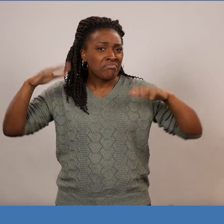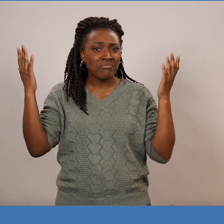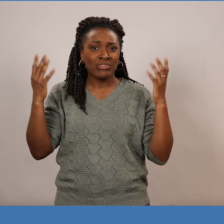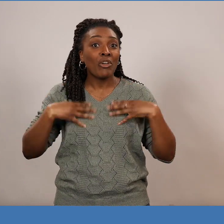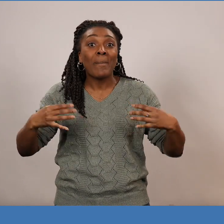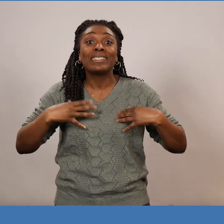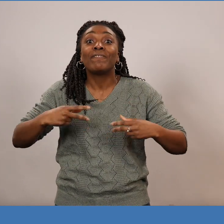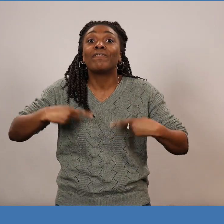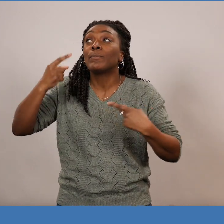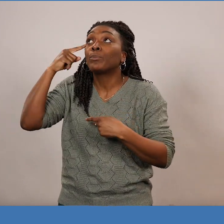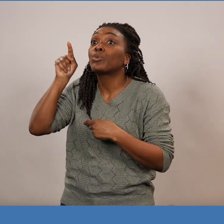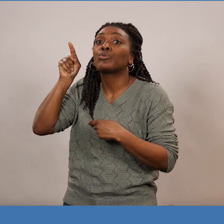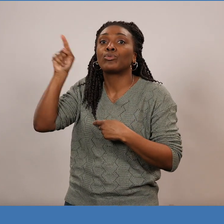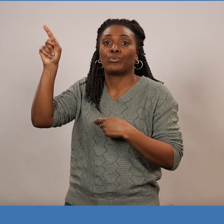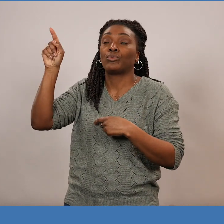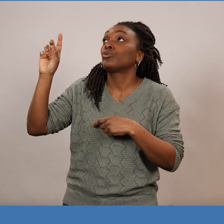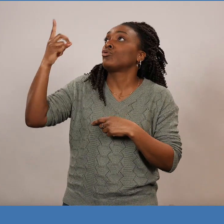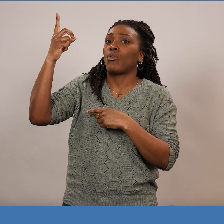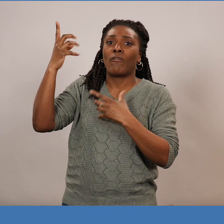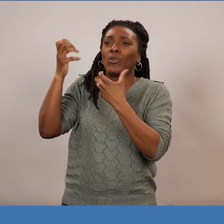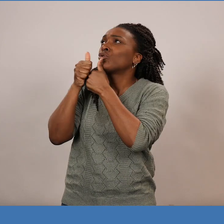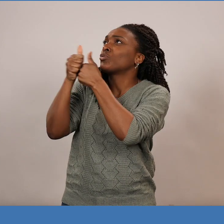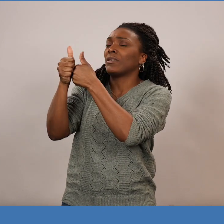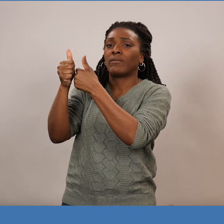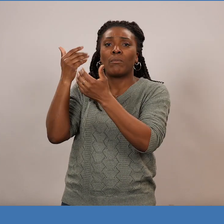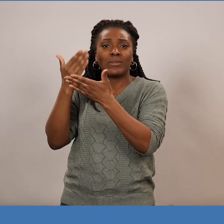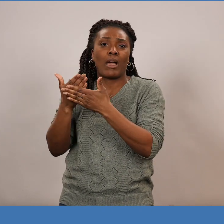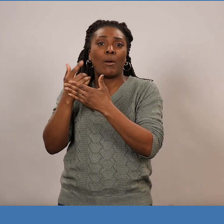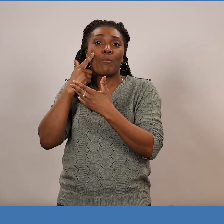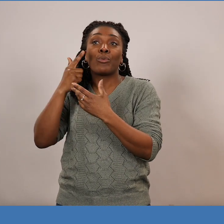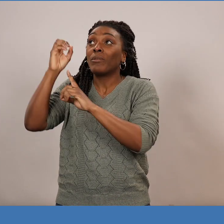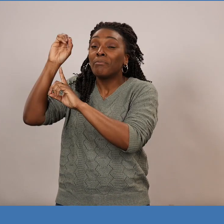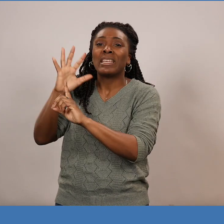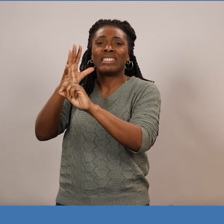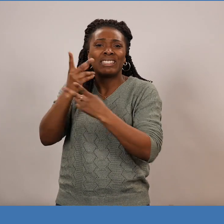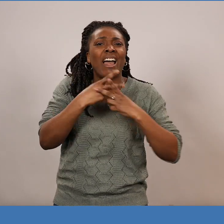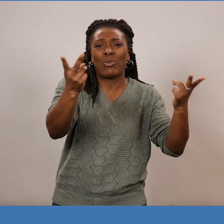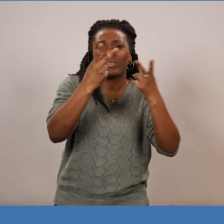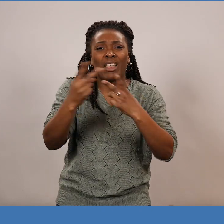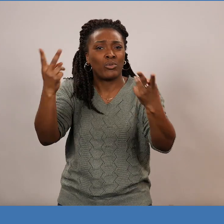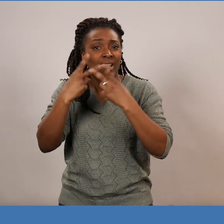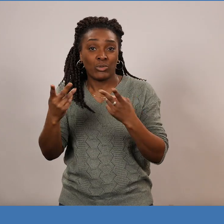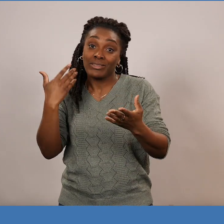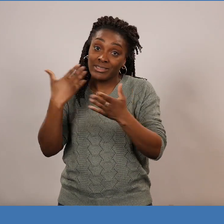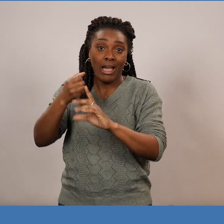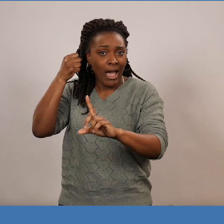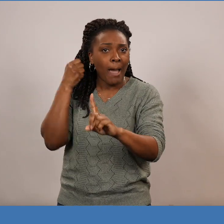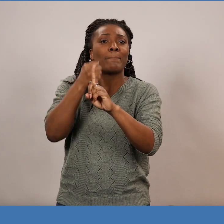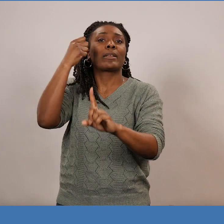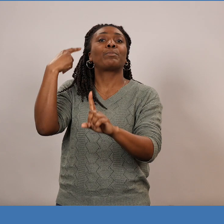Mais il vivait pour le ciel et pour annoncer l'arrivée du Messie. Il a marqué son temps, il a marqué sa